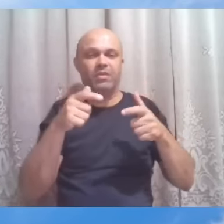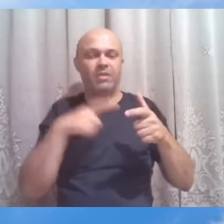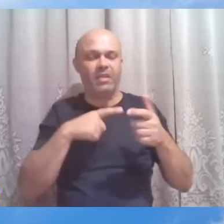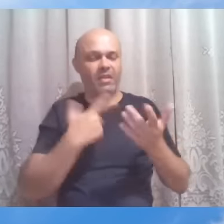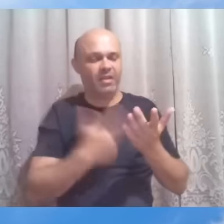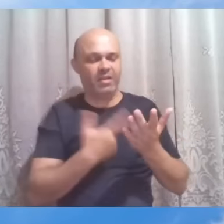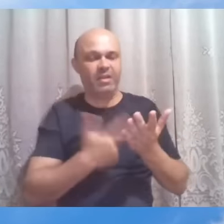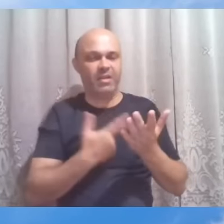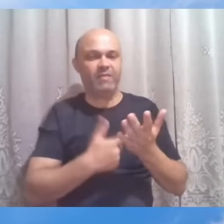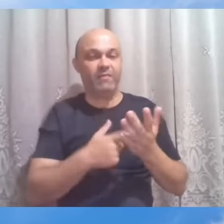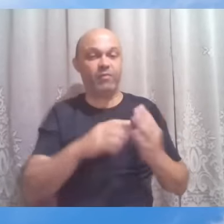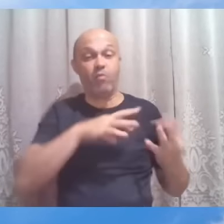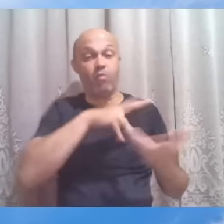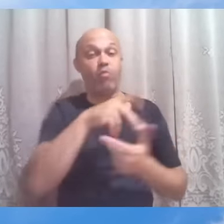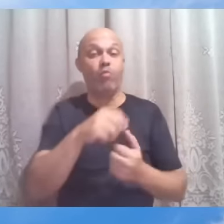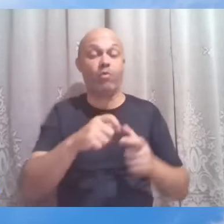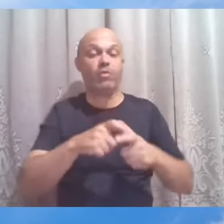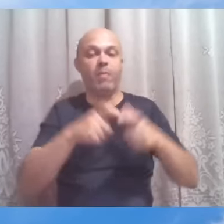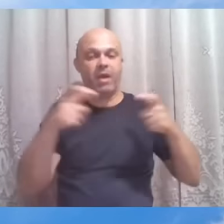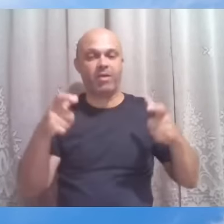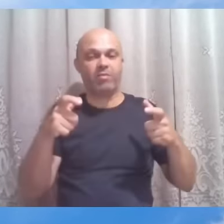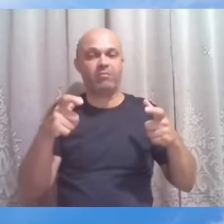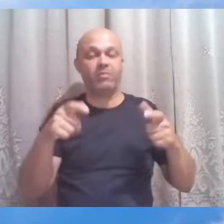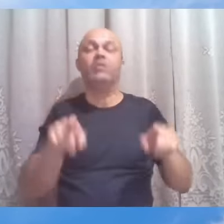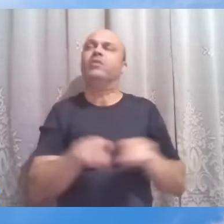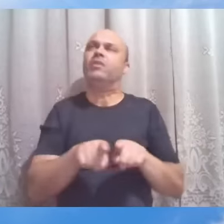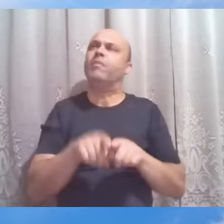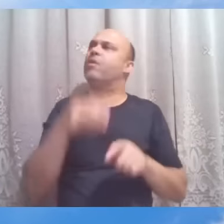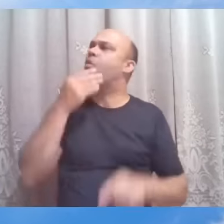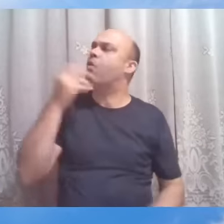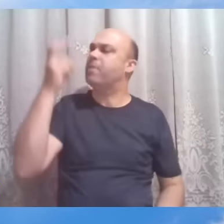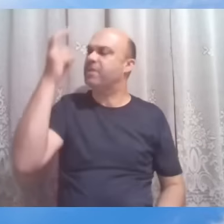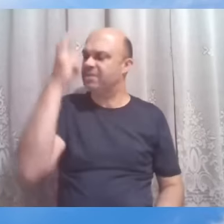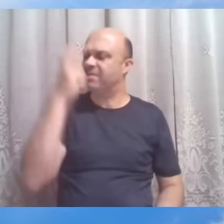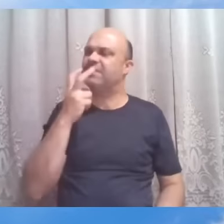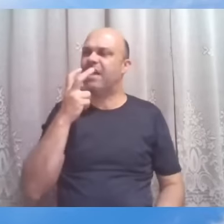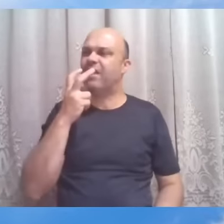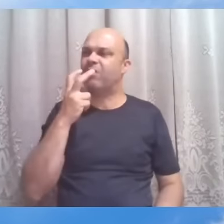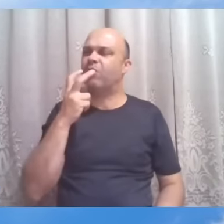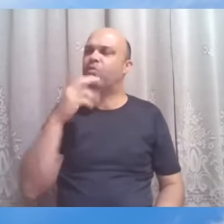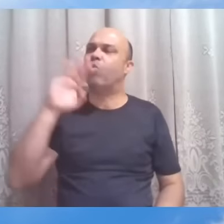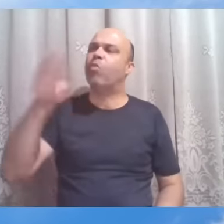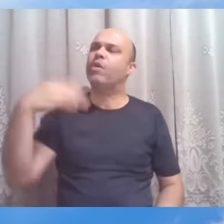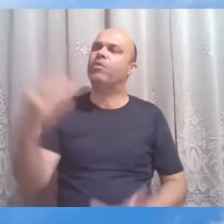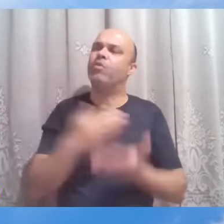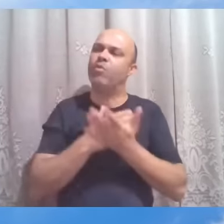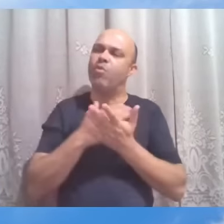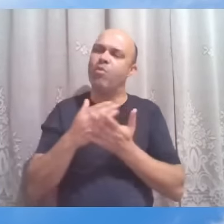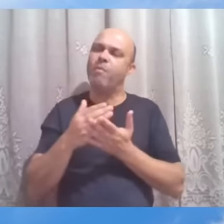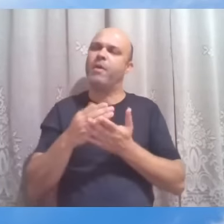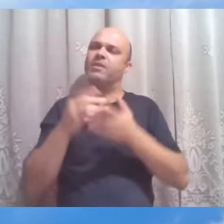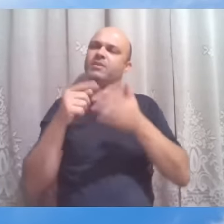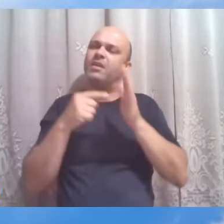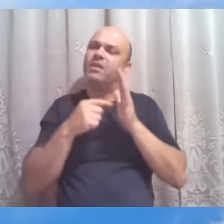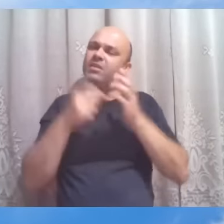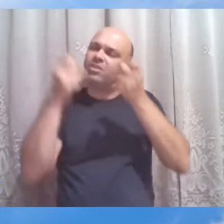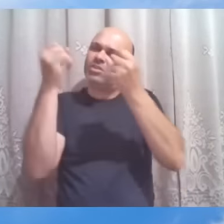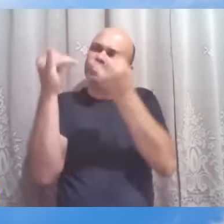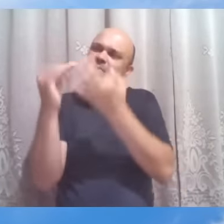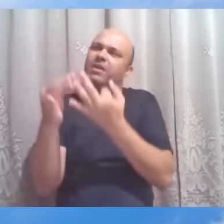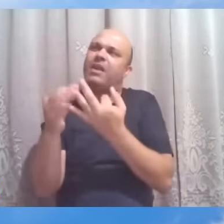e ainda o cego de Jericó, quando ele começa a expressar a sua busca, o seu anseio por encontrar Jesus,